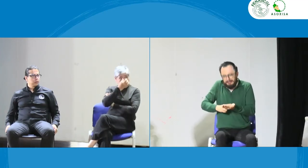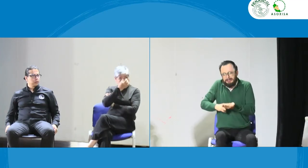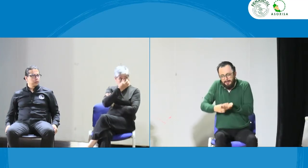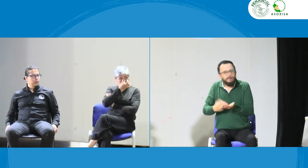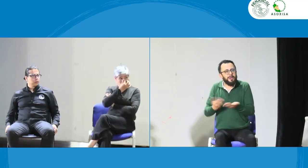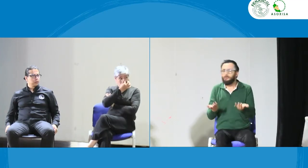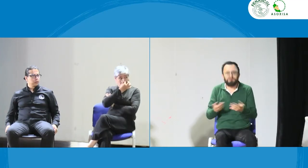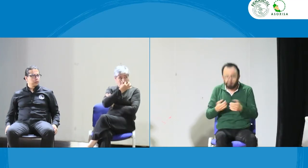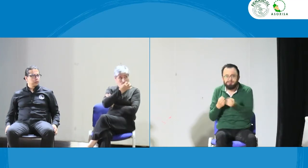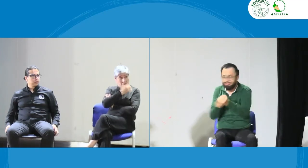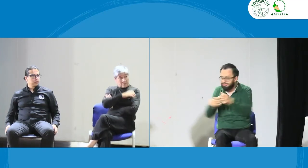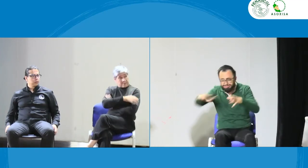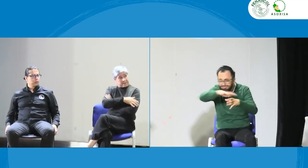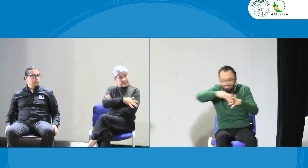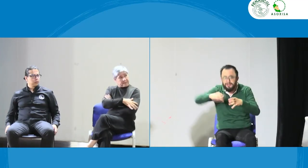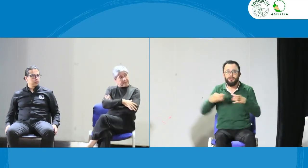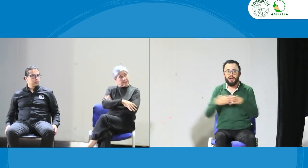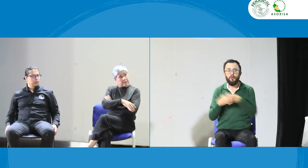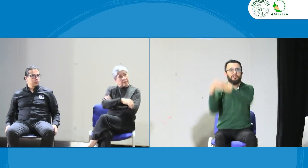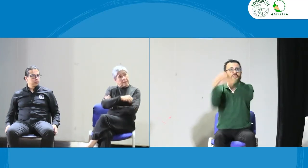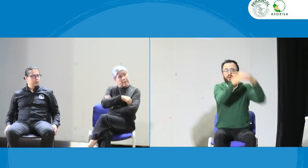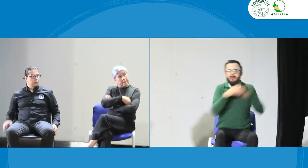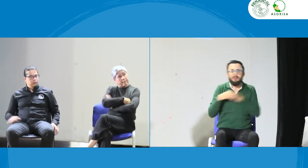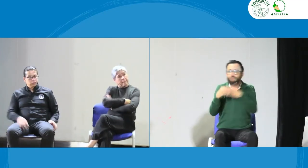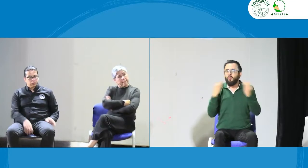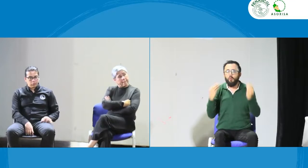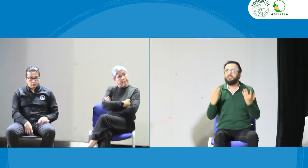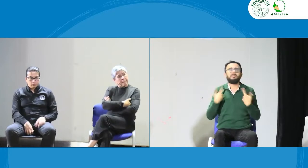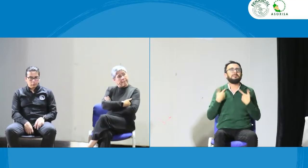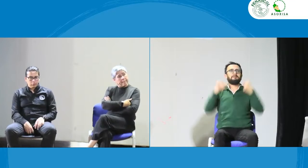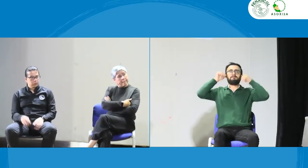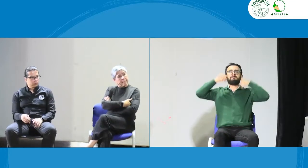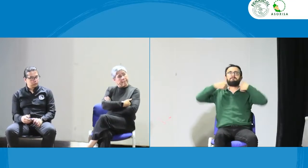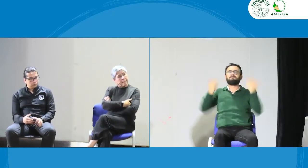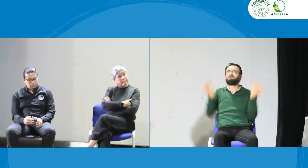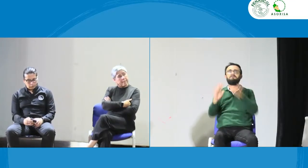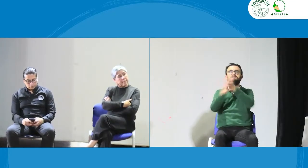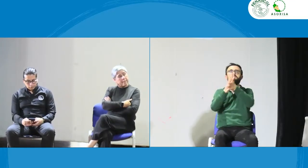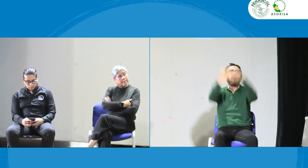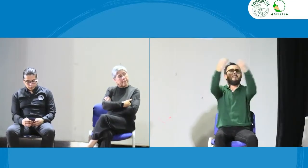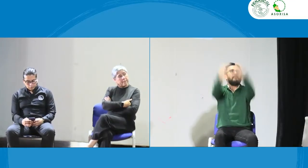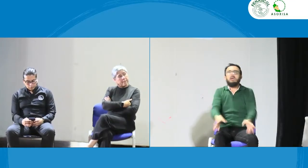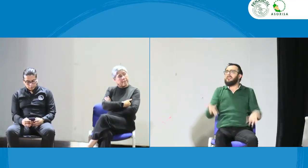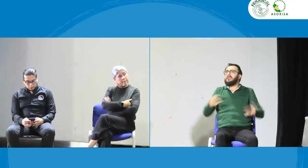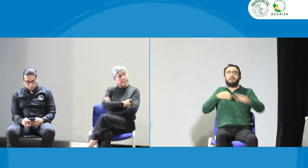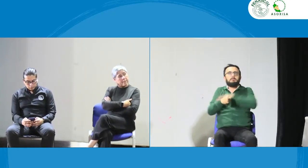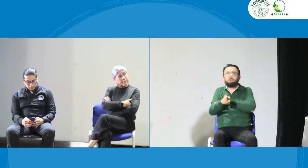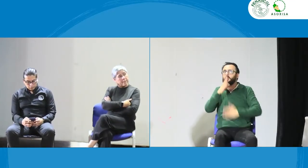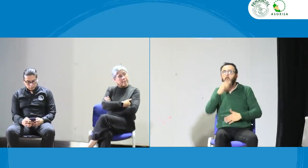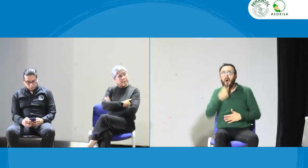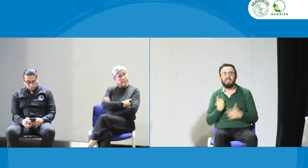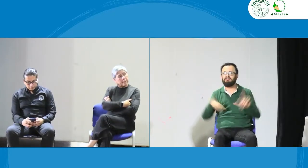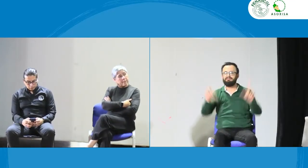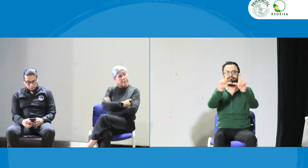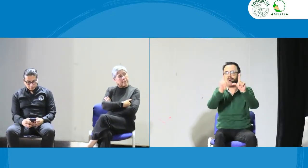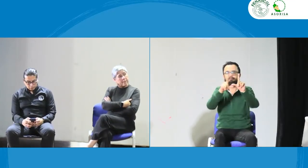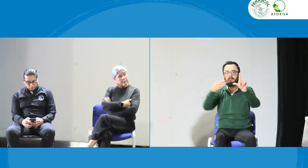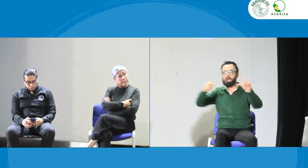vamos aprendiendo y estamos con aquellos que están en sus primeras fases. Pero muchas veces hacemos oídos sordos a ver lo que está